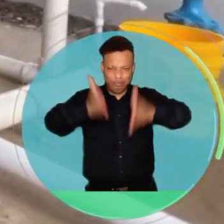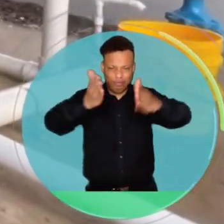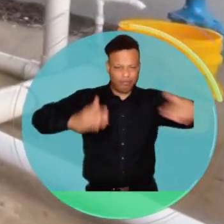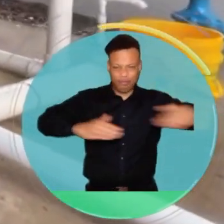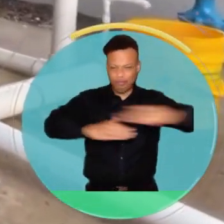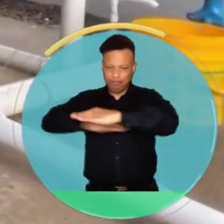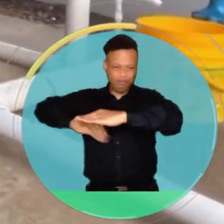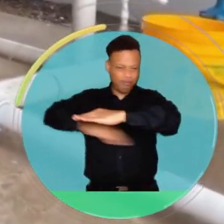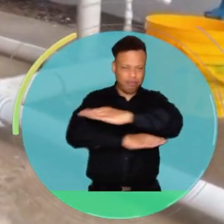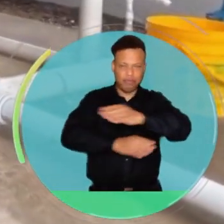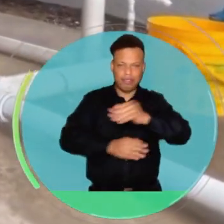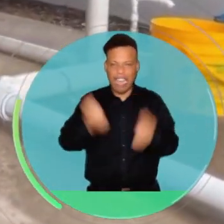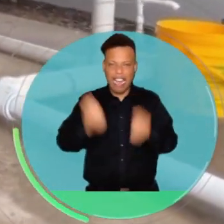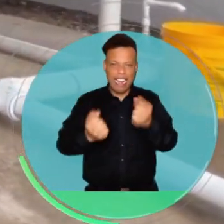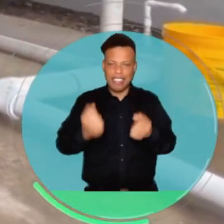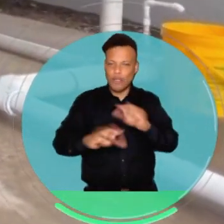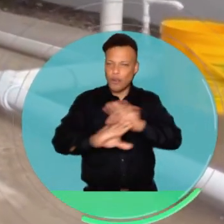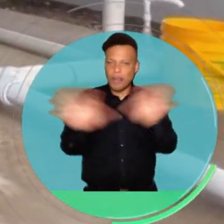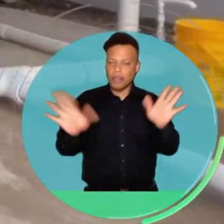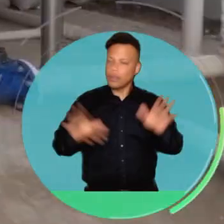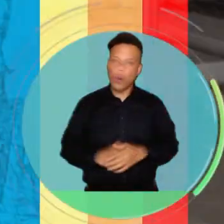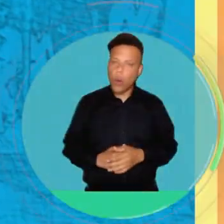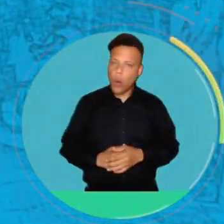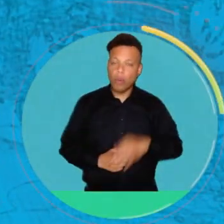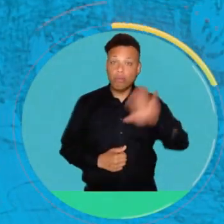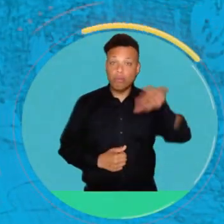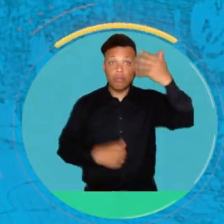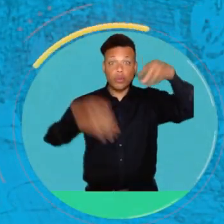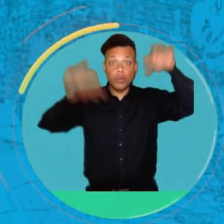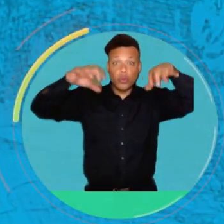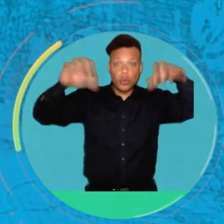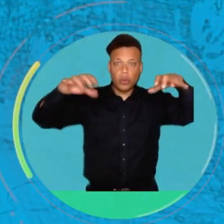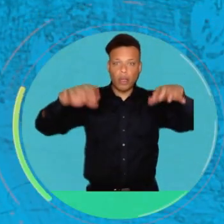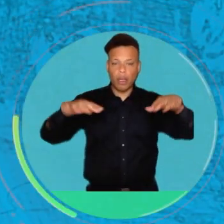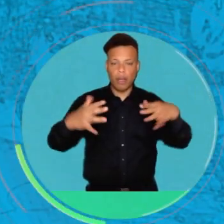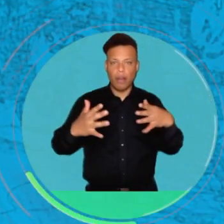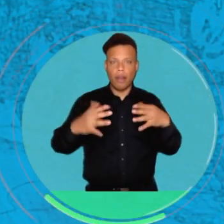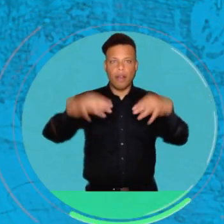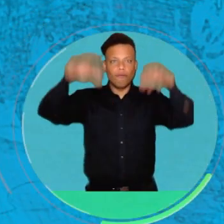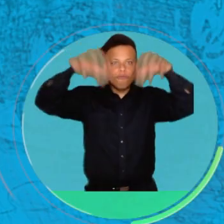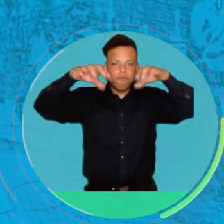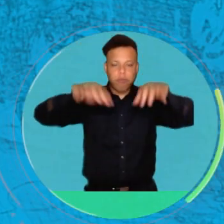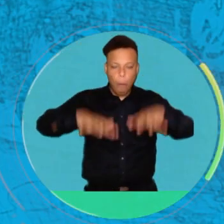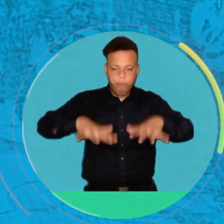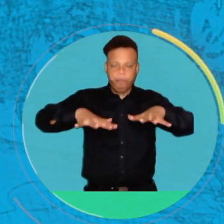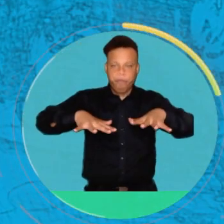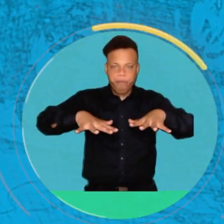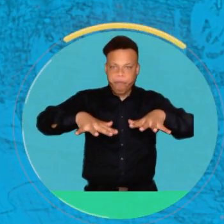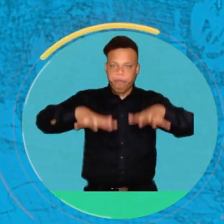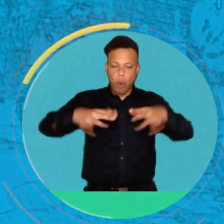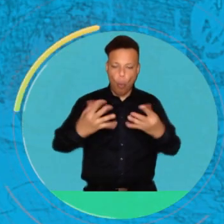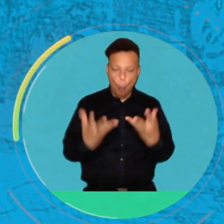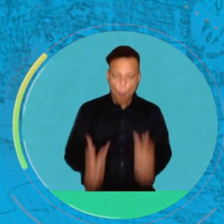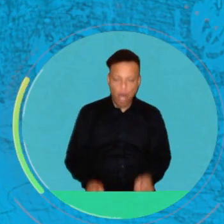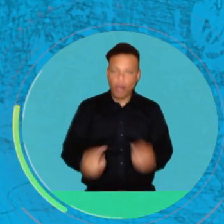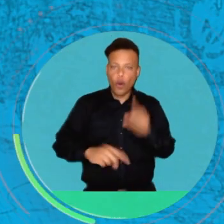pavimento y solo carreteras y solo calles. No, porque ya en un evento de lluvia pues se nos va a inundar la ciudad, ¿sí? Entonces ya no podemos